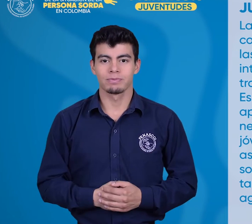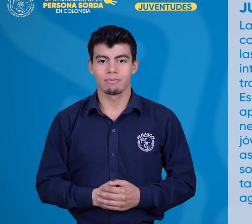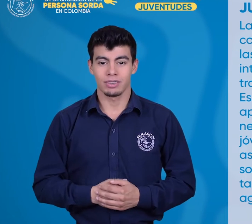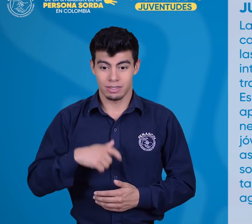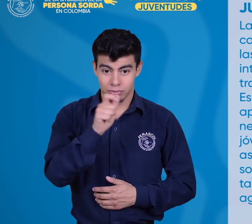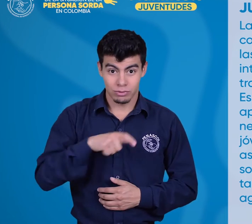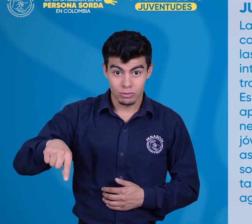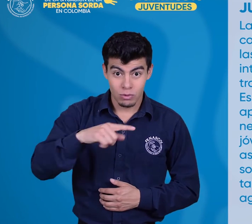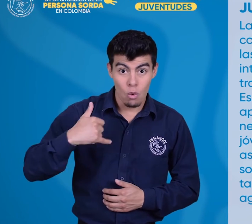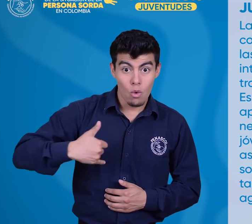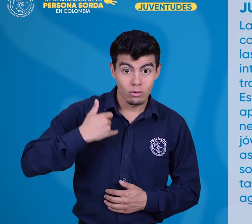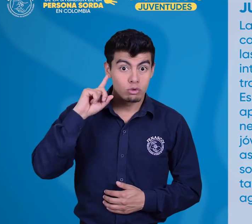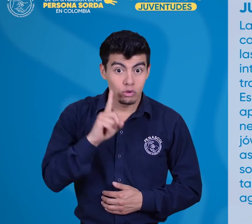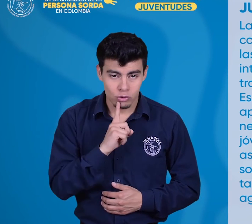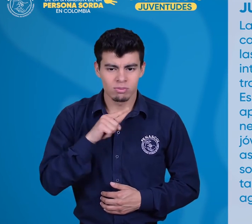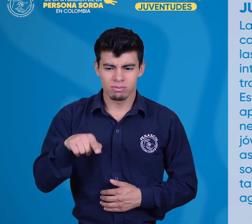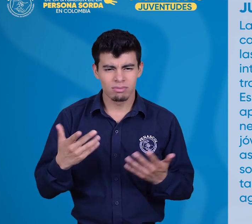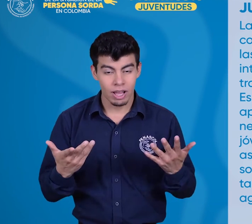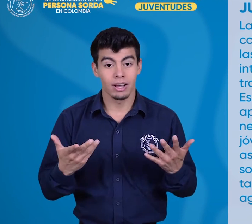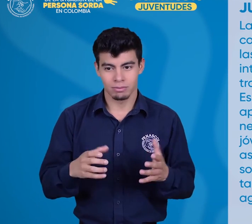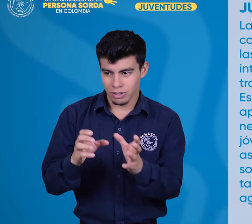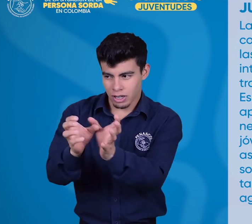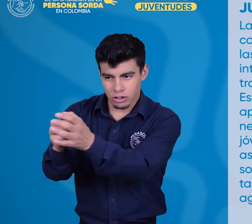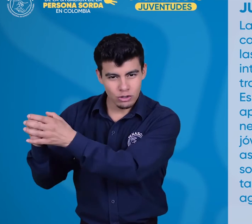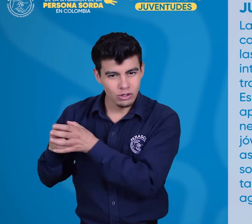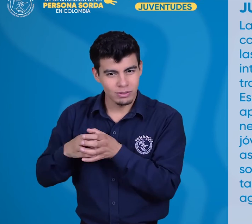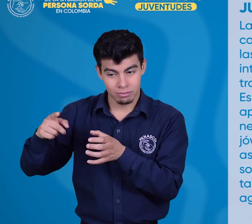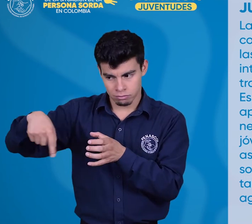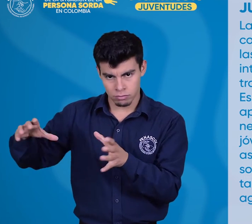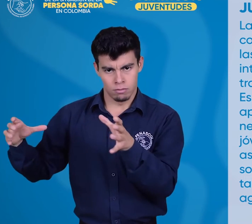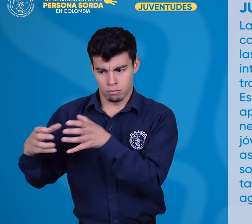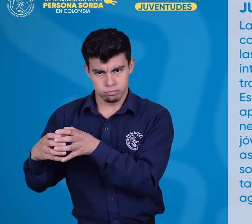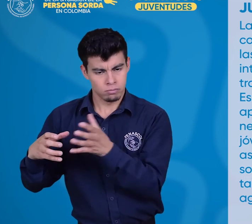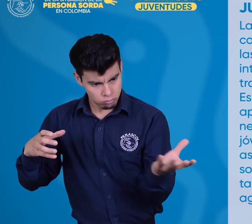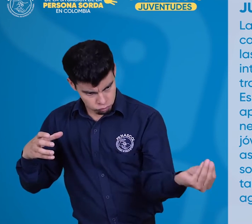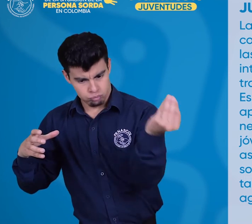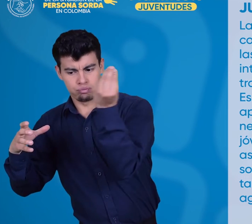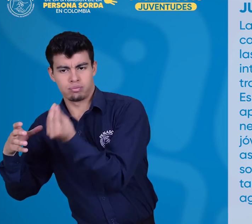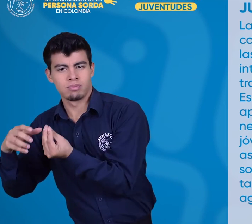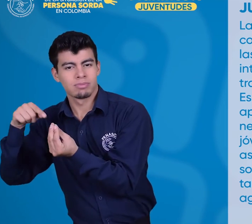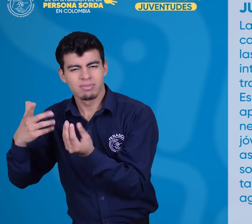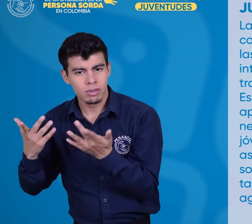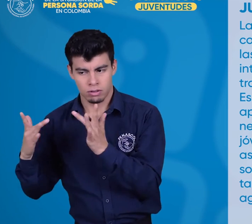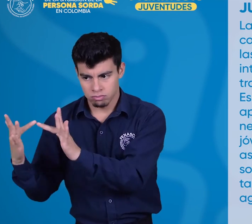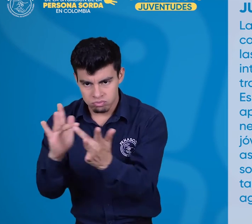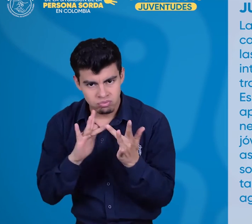La juventud sorda ha de contar con espacios dentro de las asociaciones para la